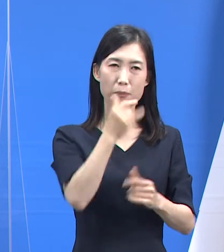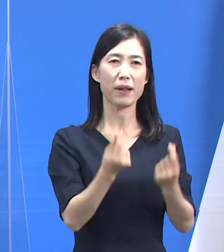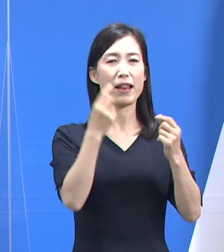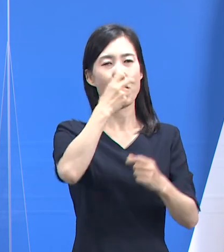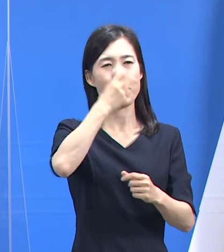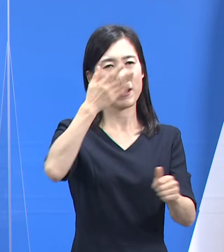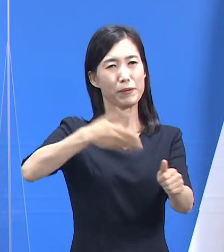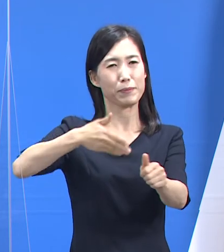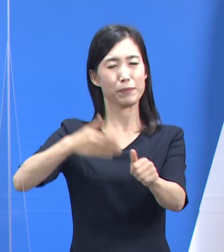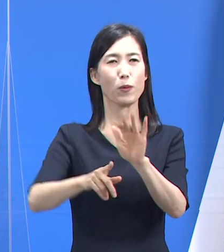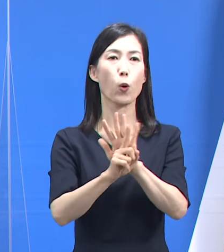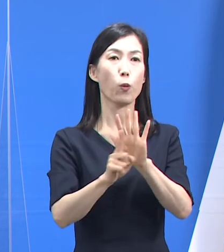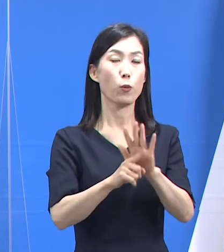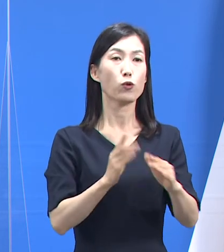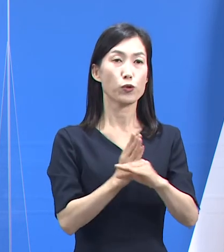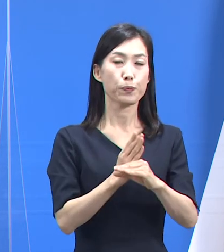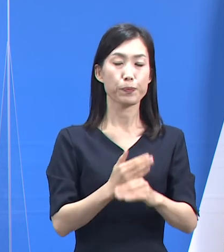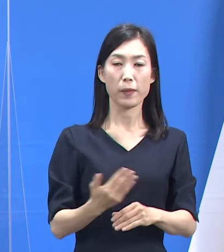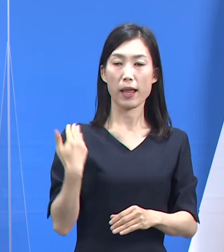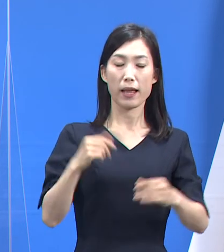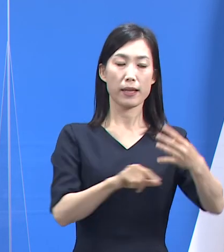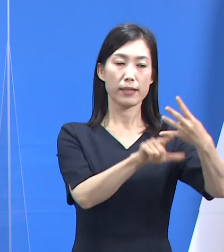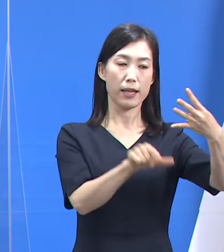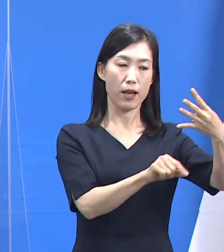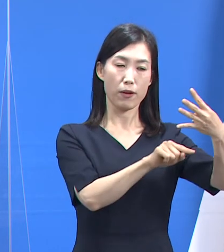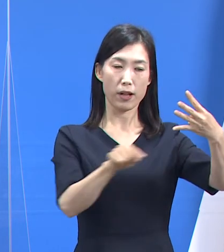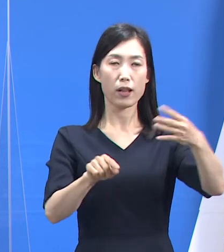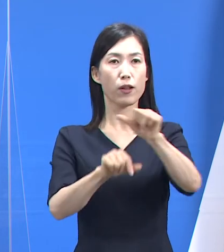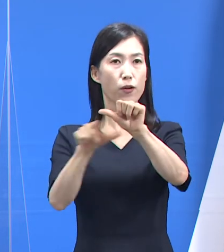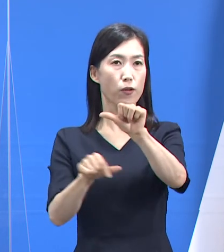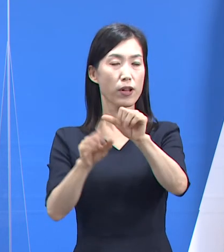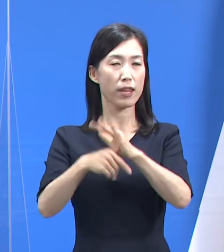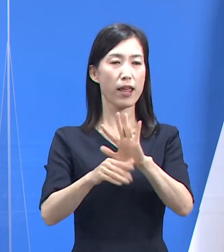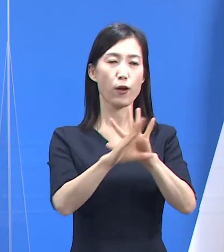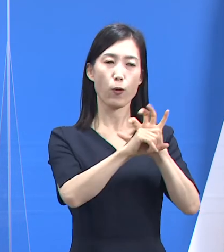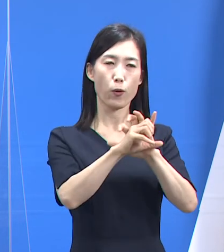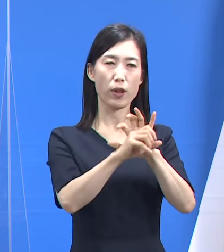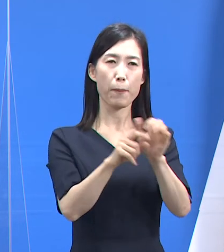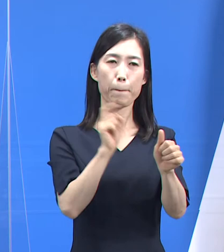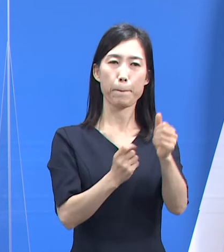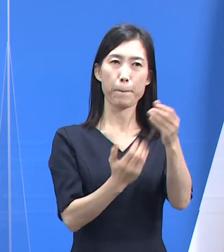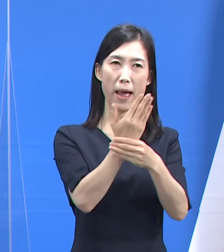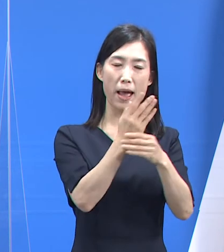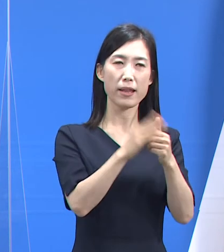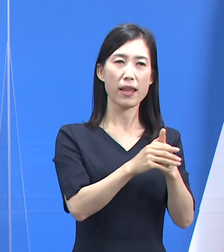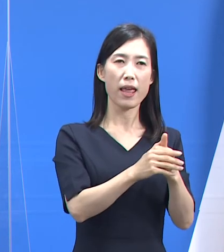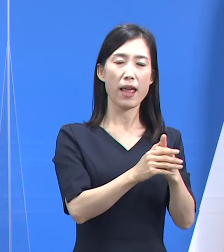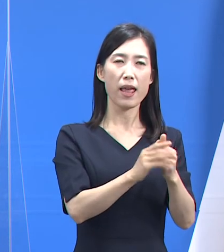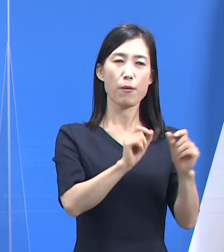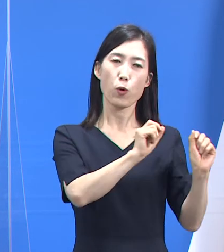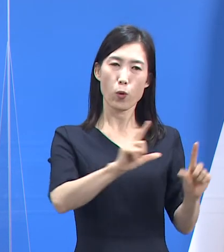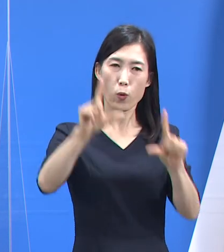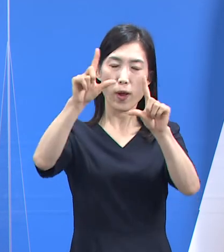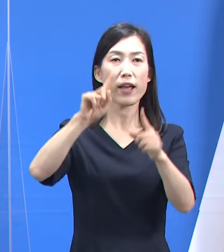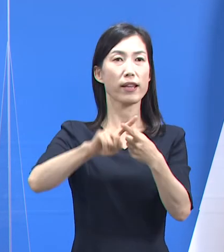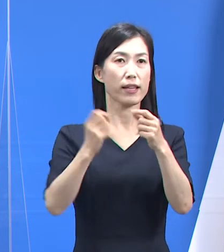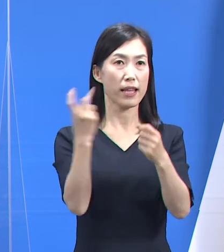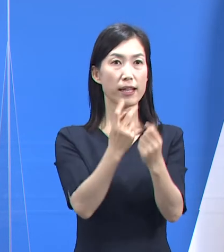4월과 5월의 코로나19 발생 통계 변화를 전 분기와 비교하여 설명드리겠습니다.